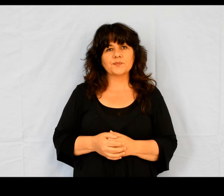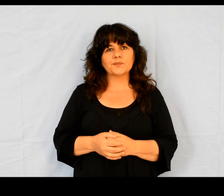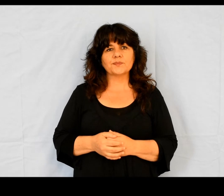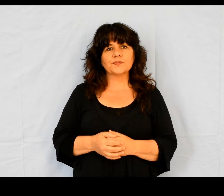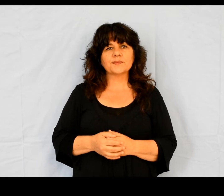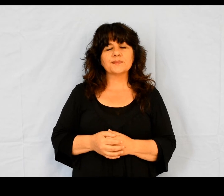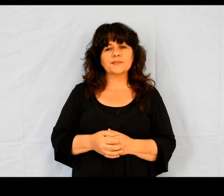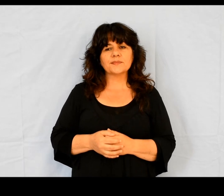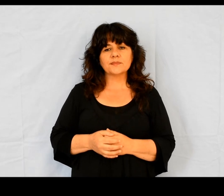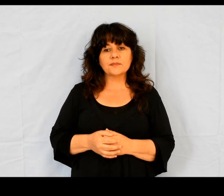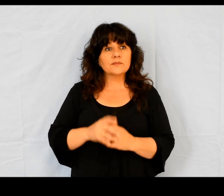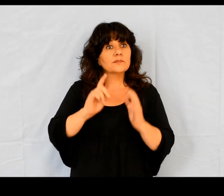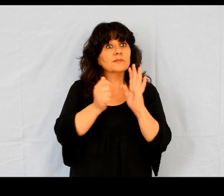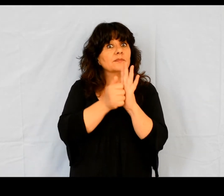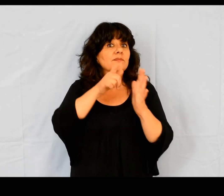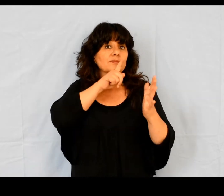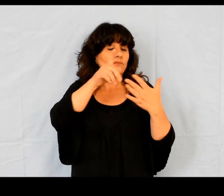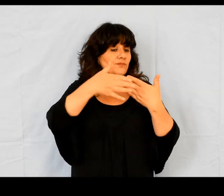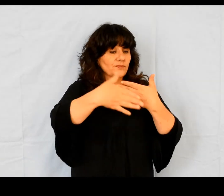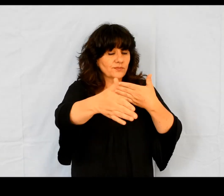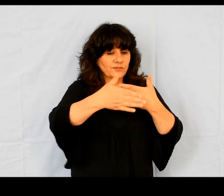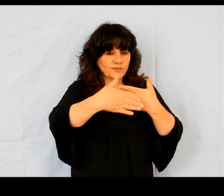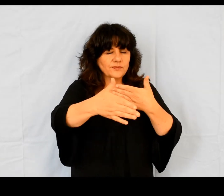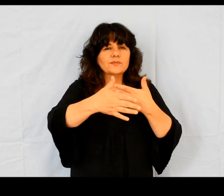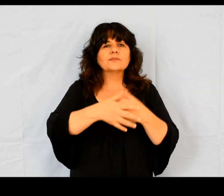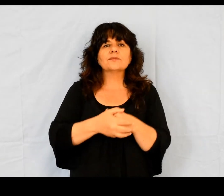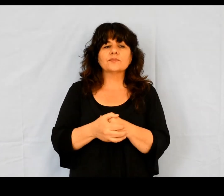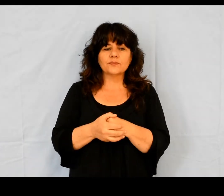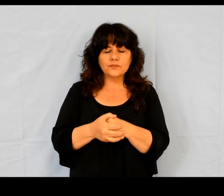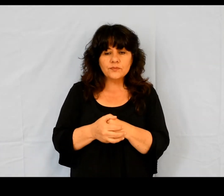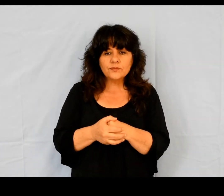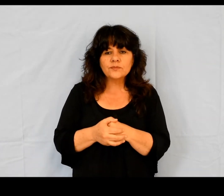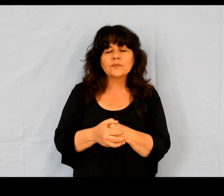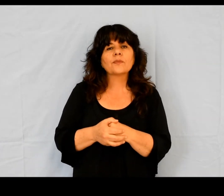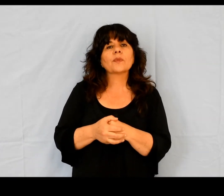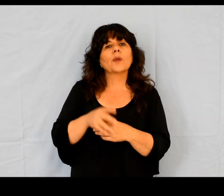En ces jours-là, Paul et Barnabé